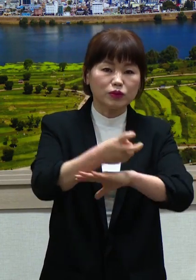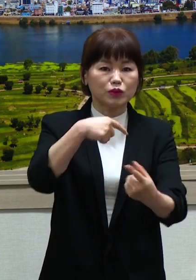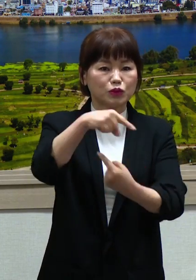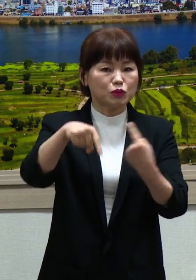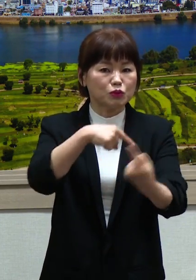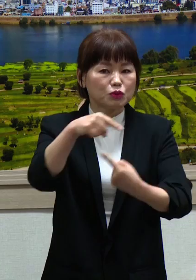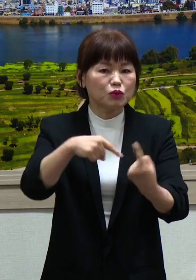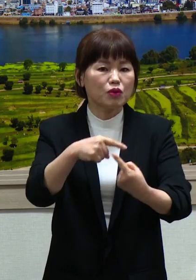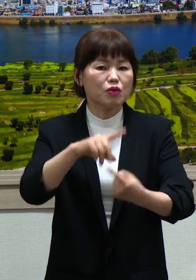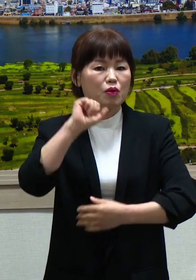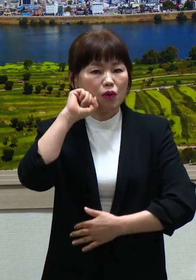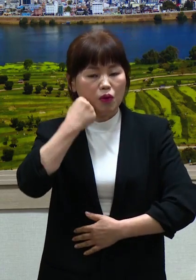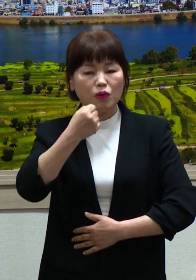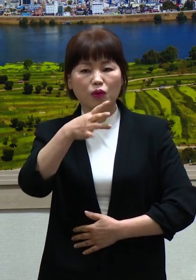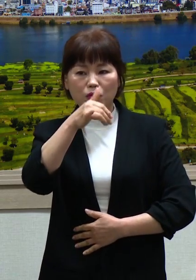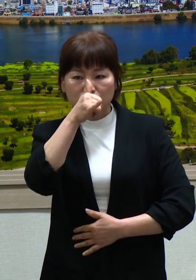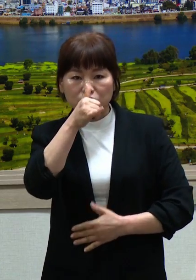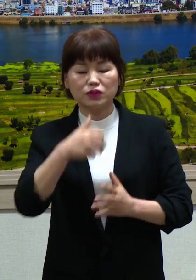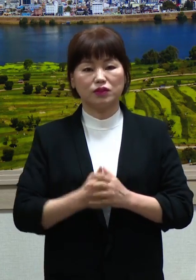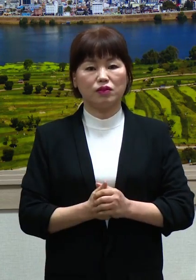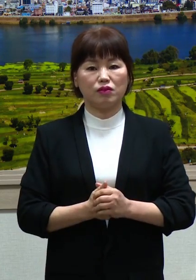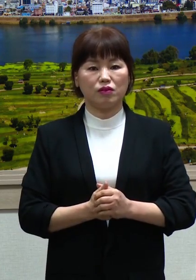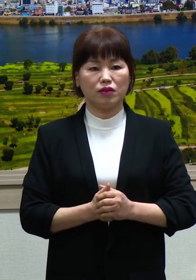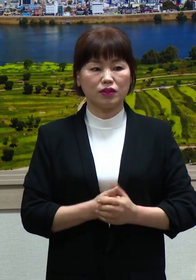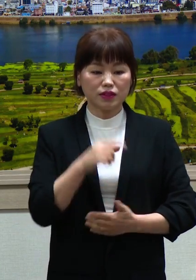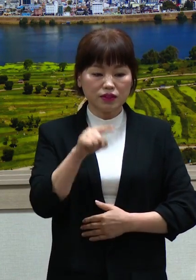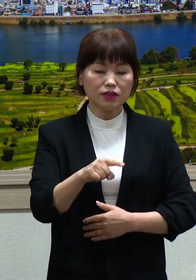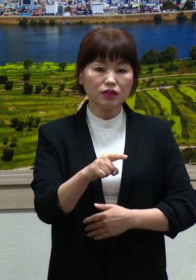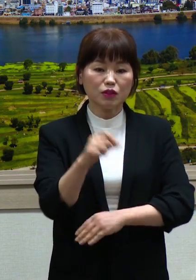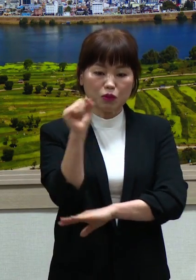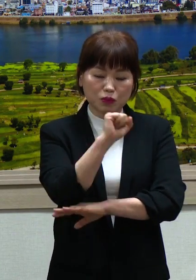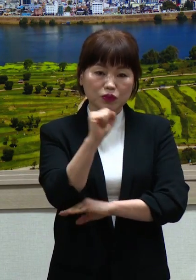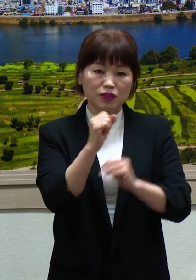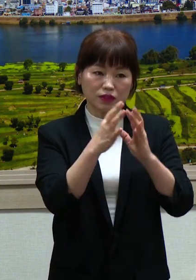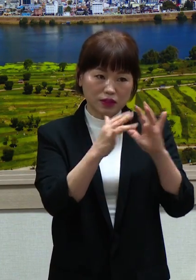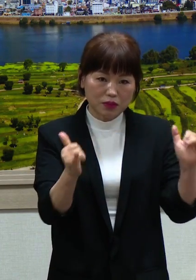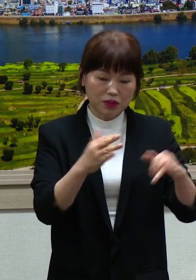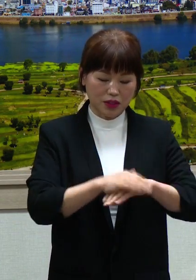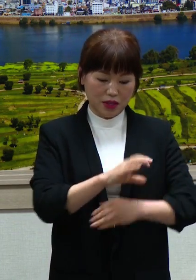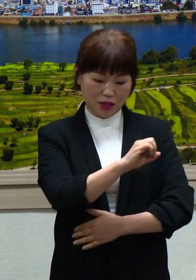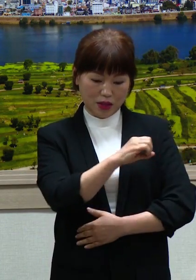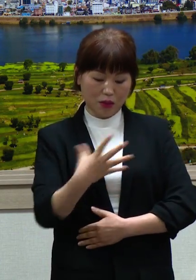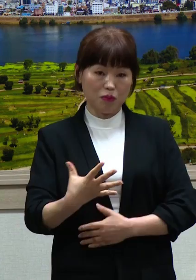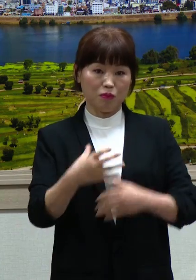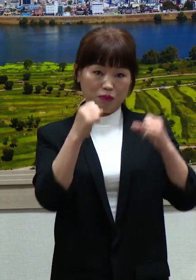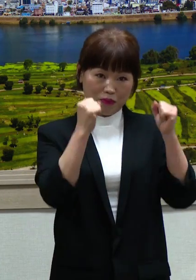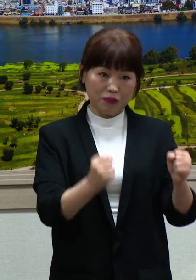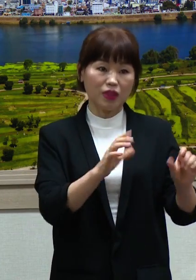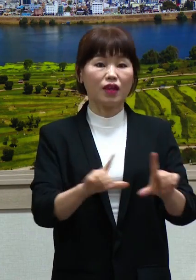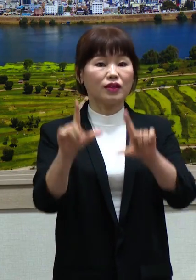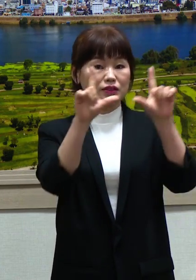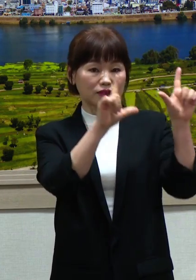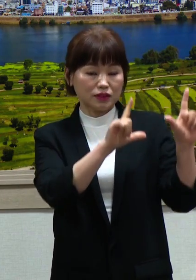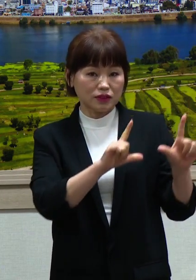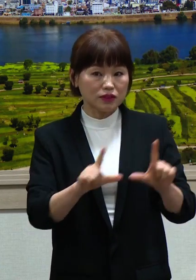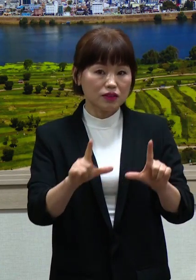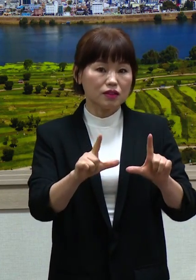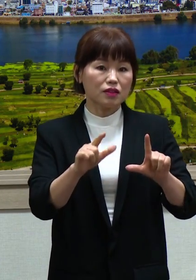실정입니다. 지원 대상은 주민등록 등본상 양평에 주소를 두고 있는